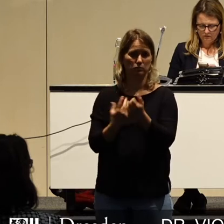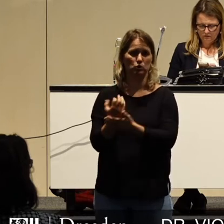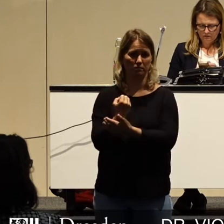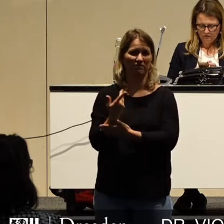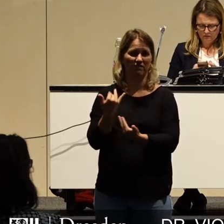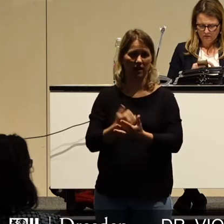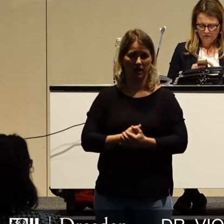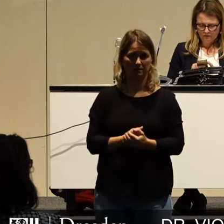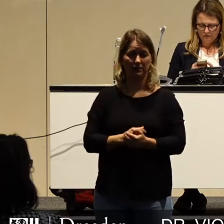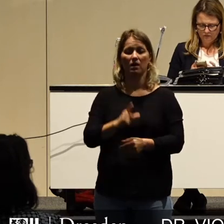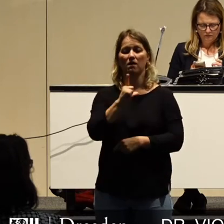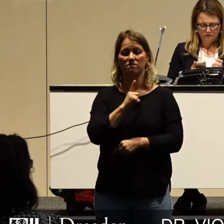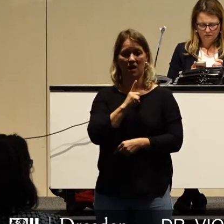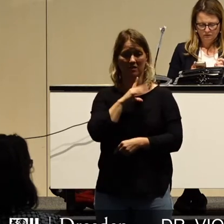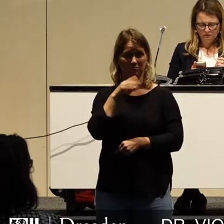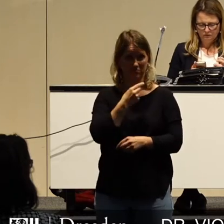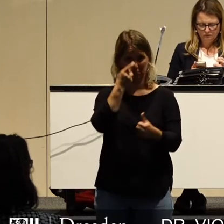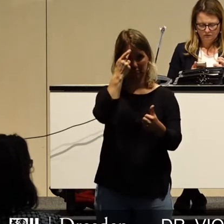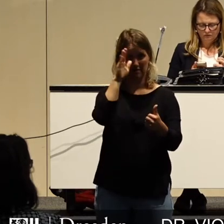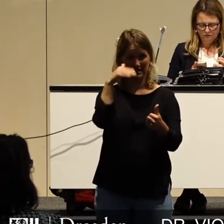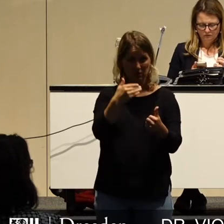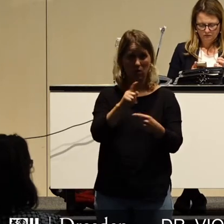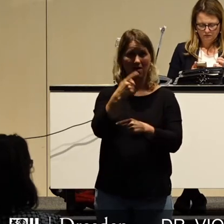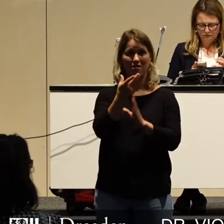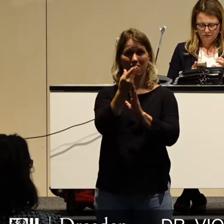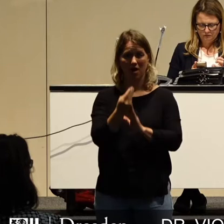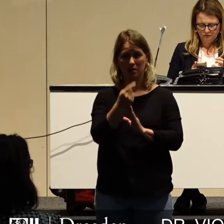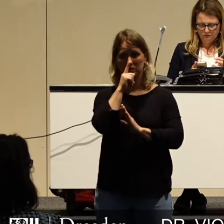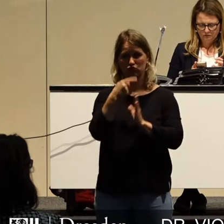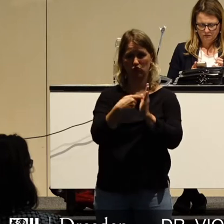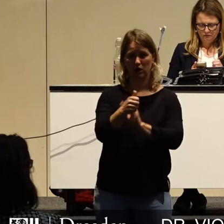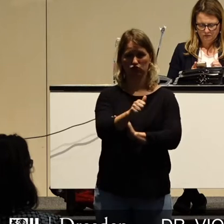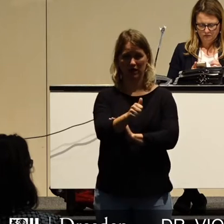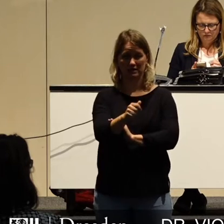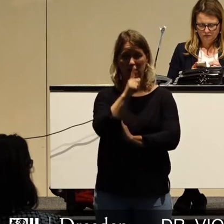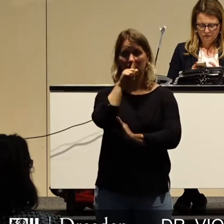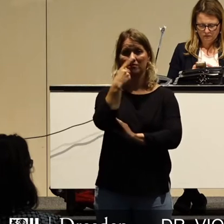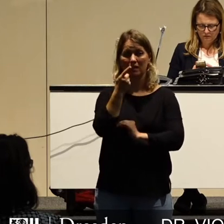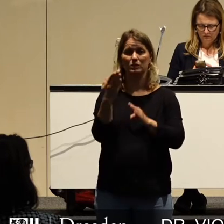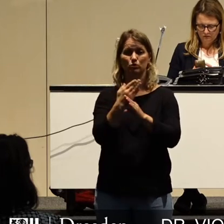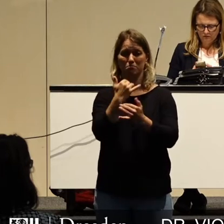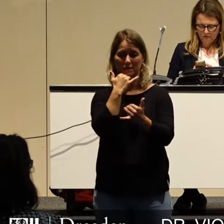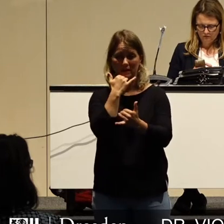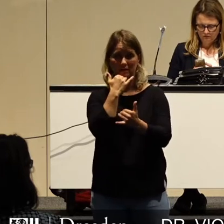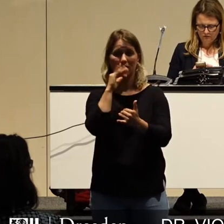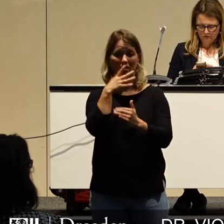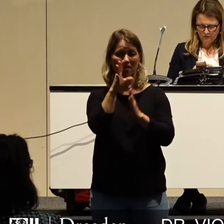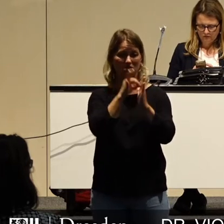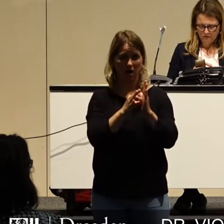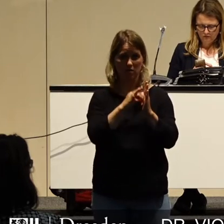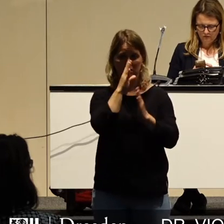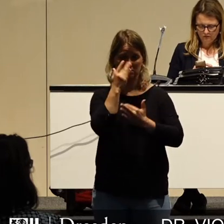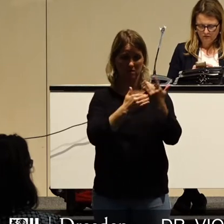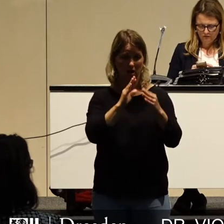diesem Hintergrund und nach der Steuerschätzung im Herbst und dem Finanzzwischenbericht mit den dann bekannten harten Zahlen und Fakten unseren künftigen